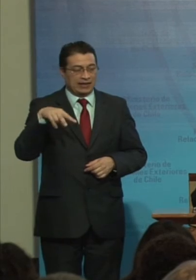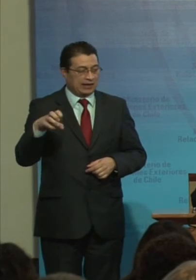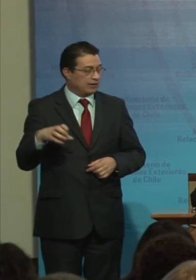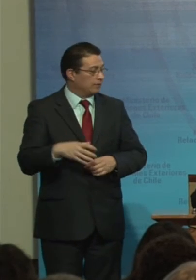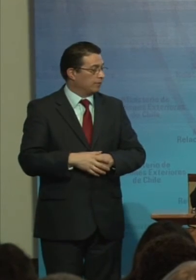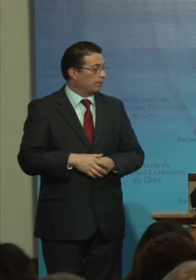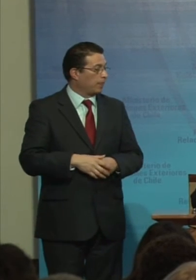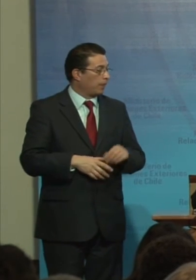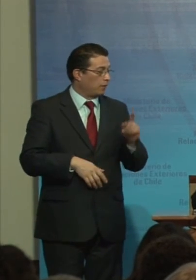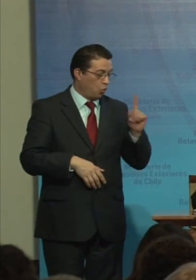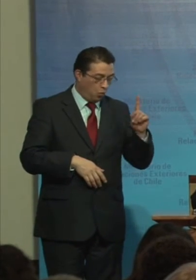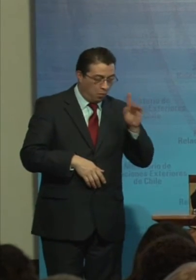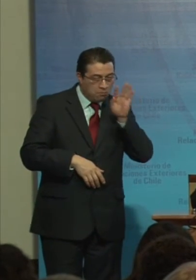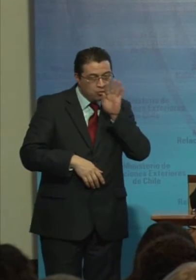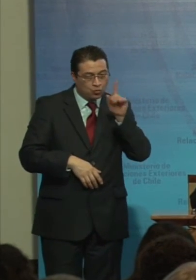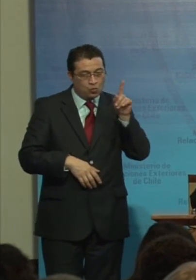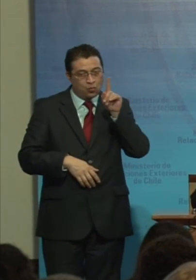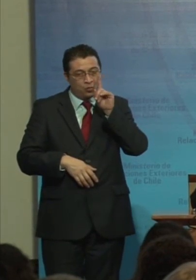Un minuto